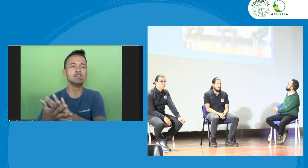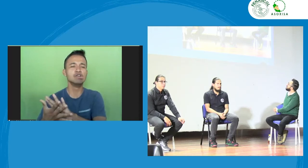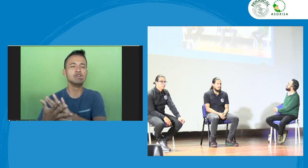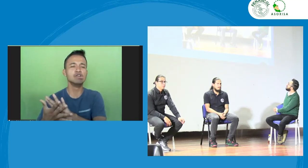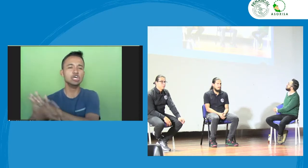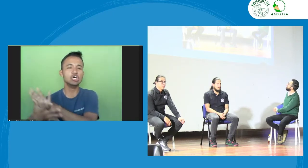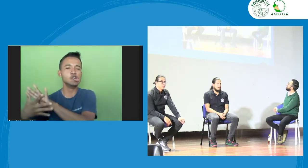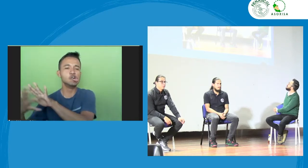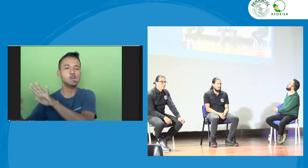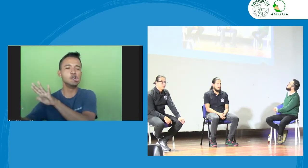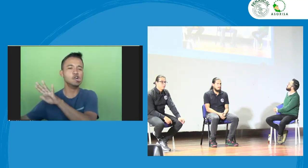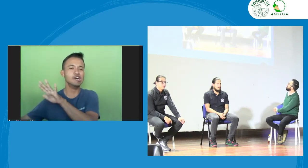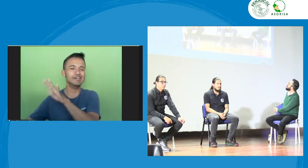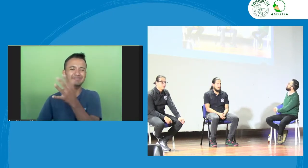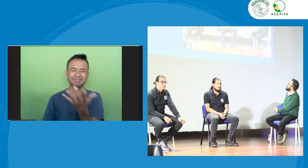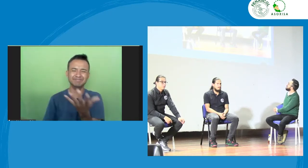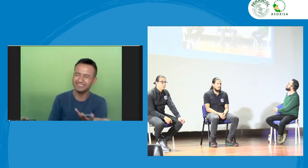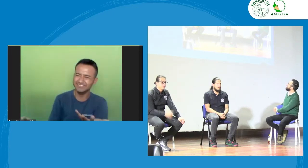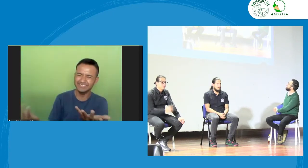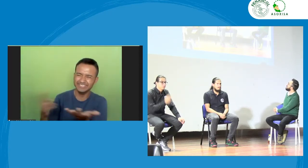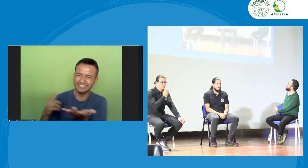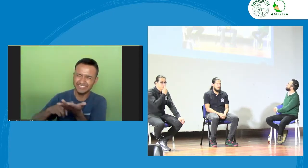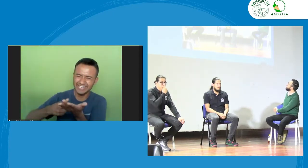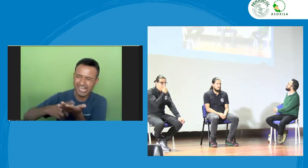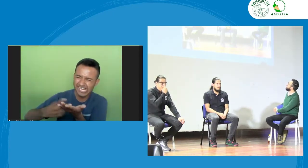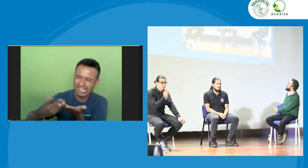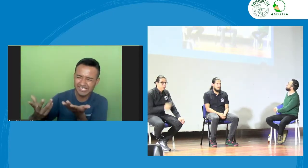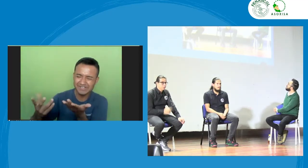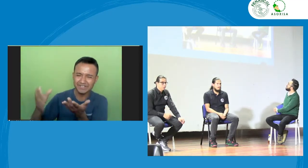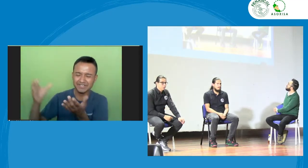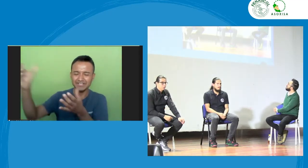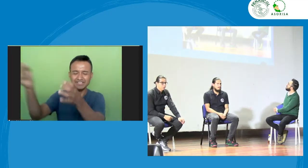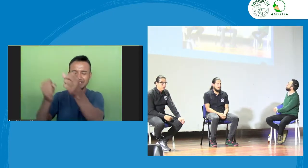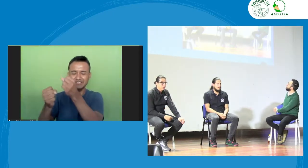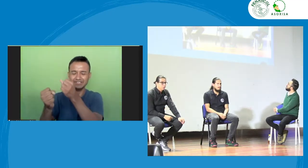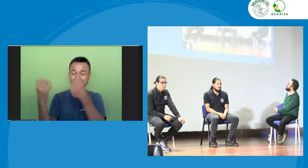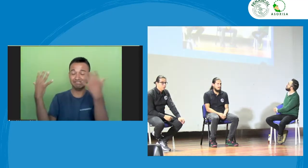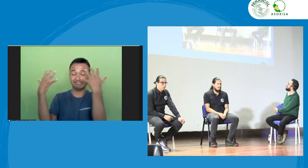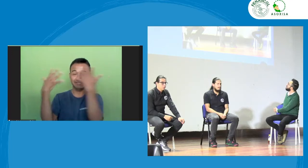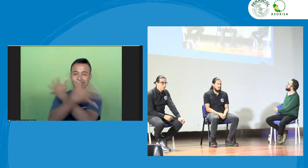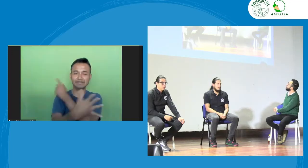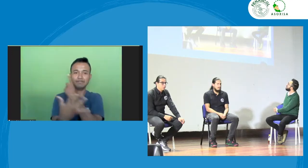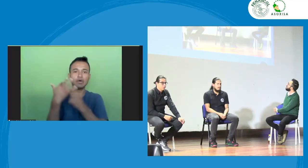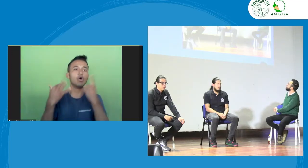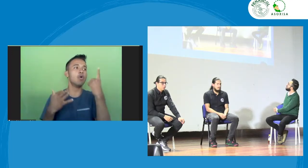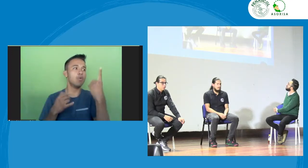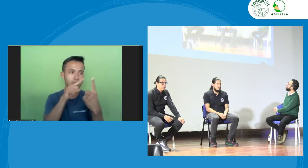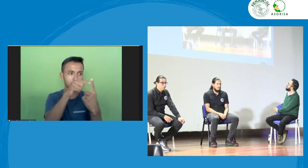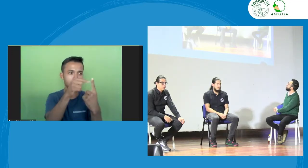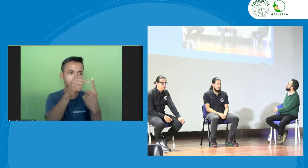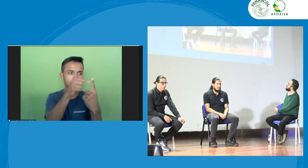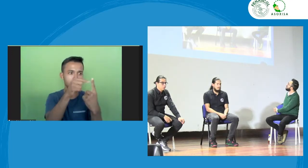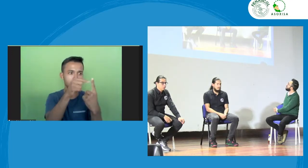no tuvimos el servicio realmente tuvimos un servicio muy malo deficiente